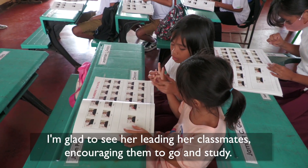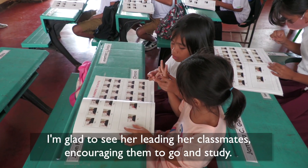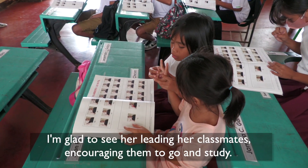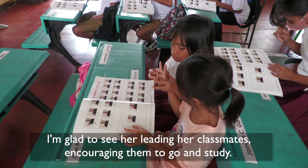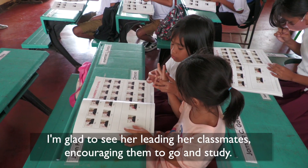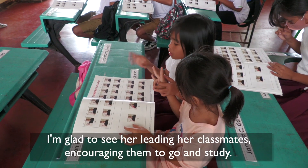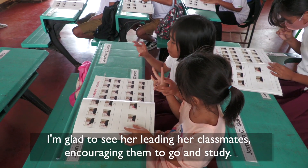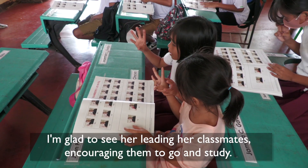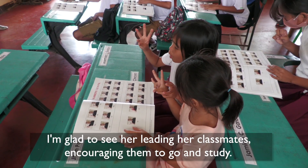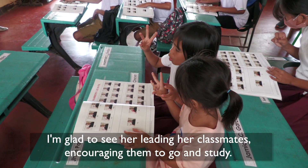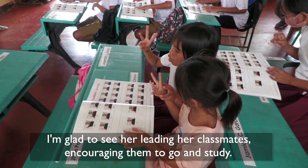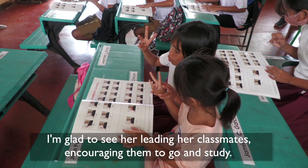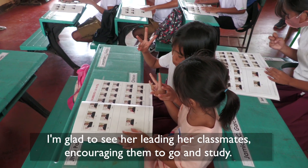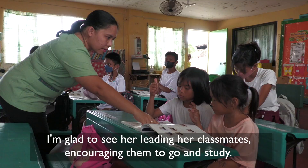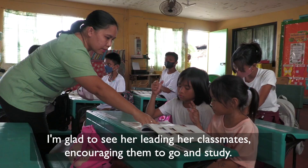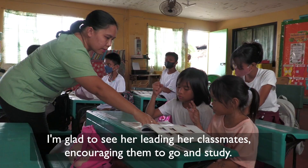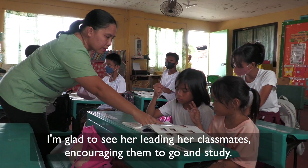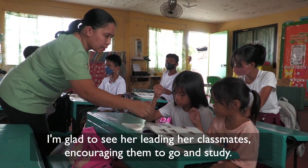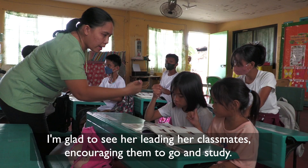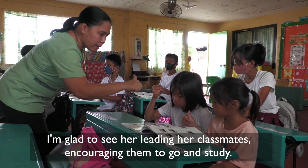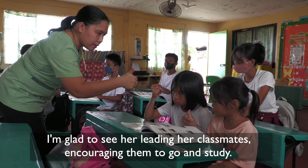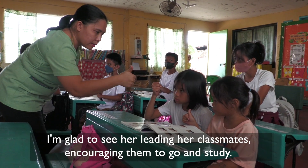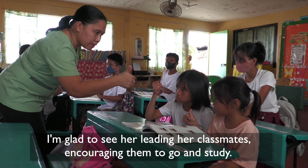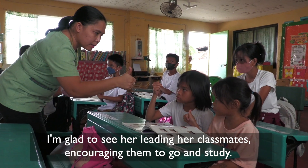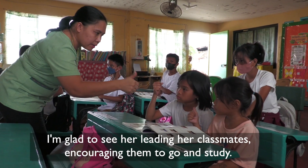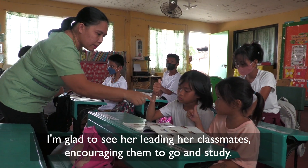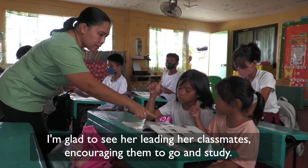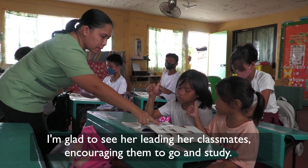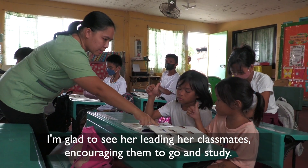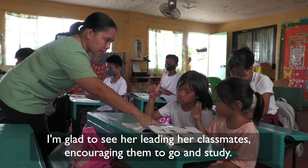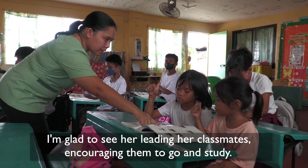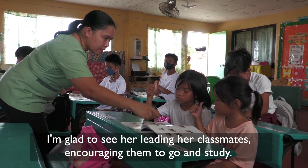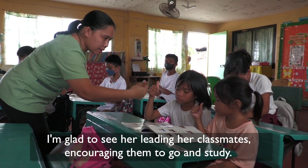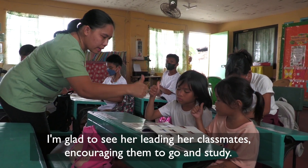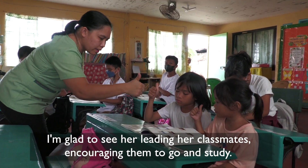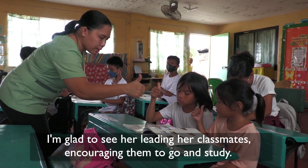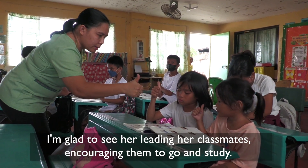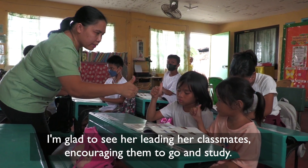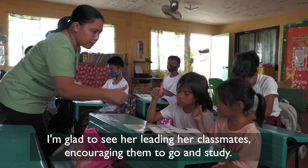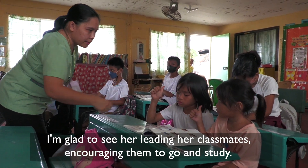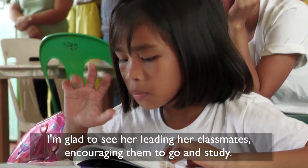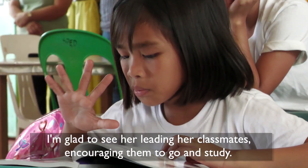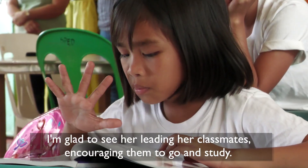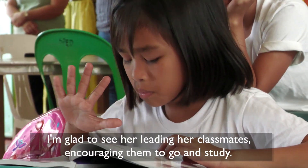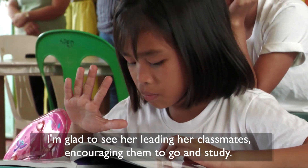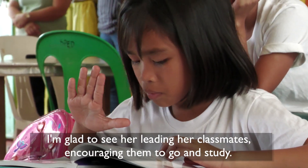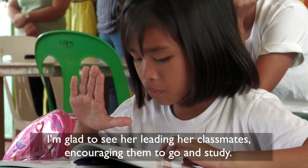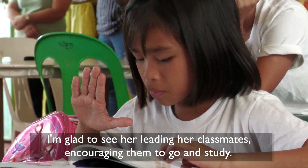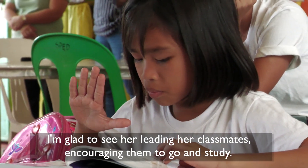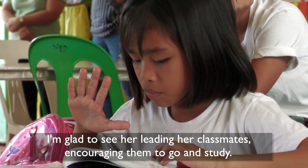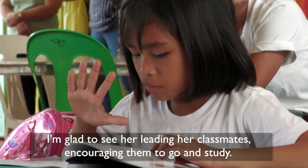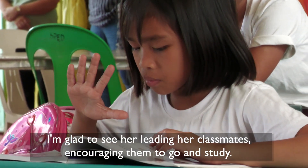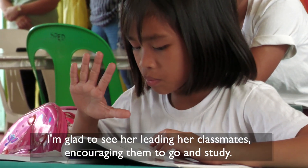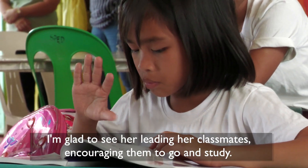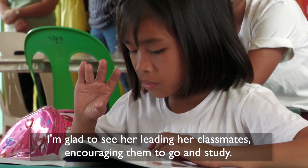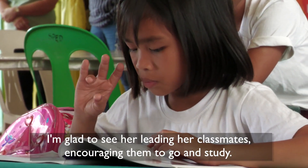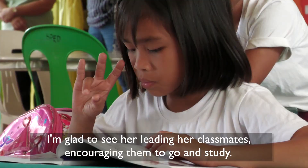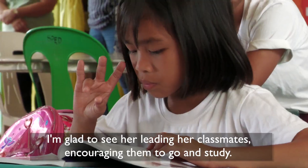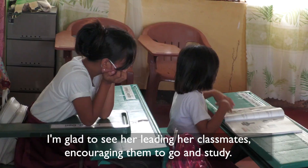kasi para siya ang leader na ang liit-liit niya, pero siya na talaga yung nag-i-mari ko kayo dito. Parang pag